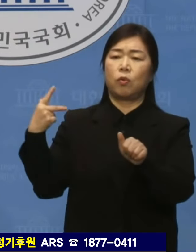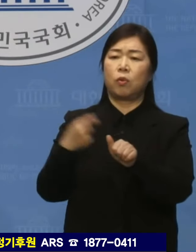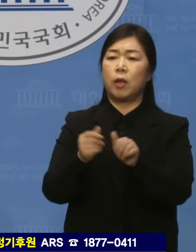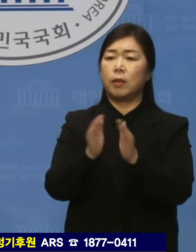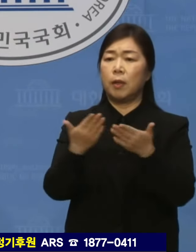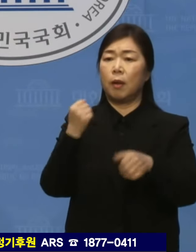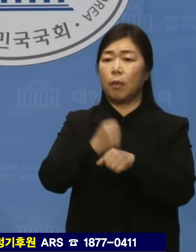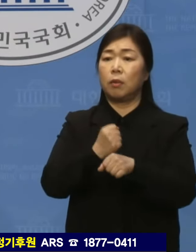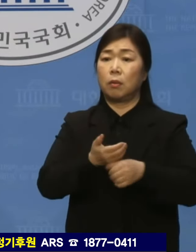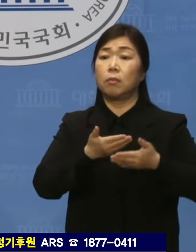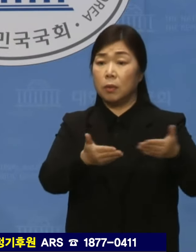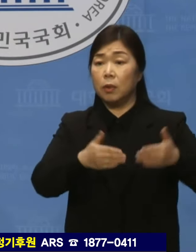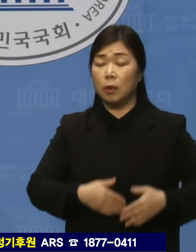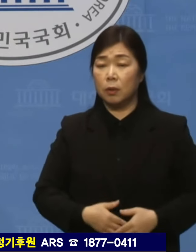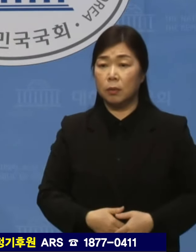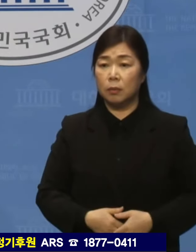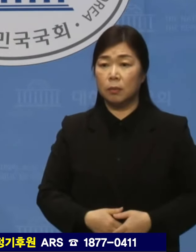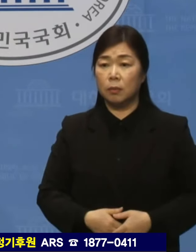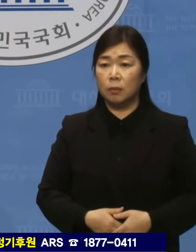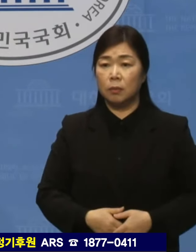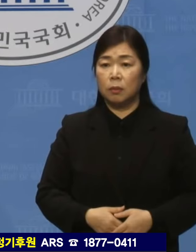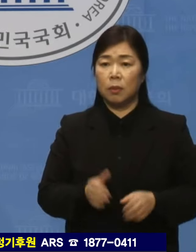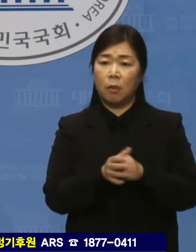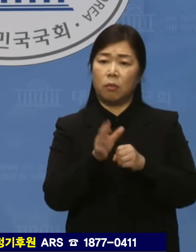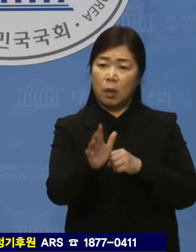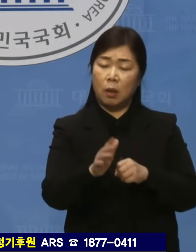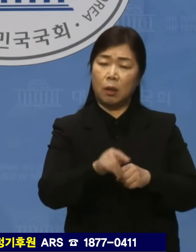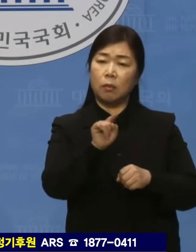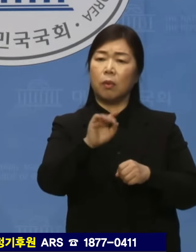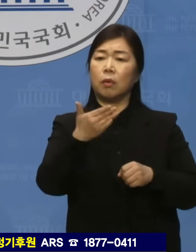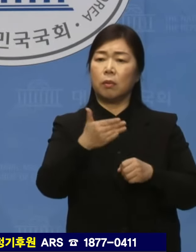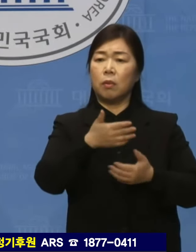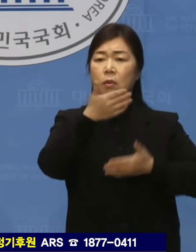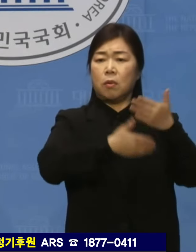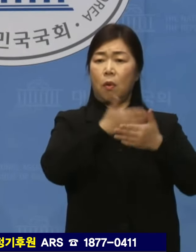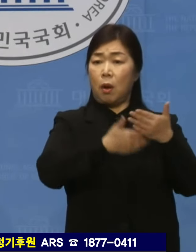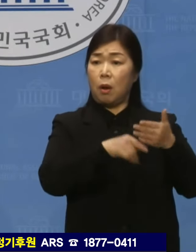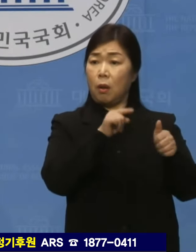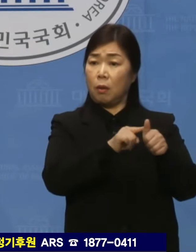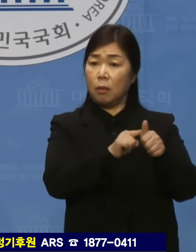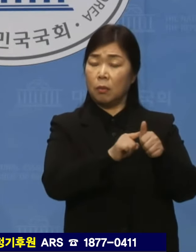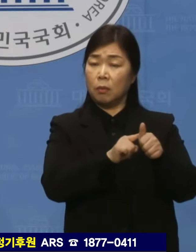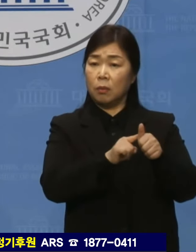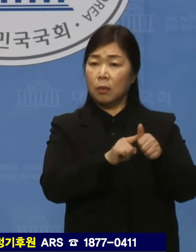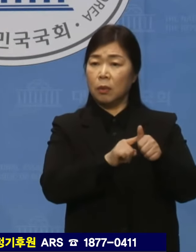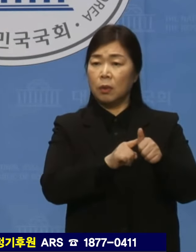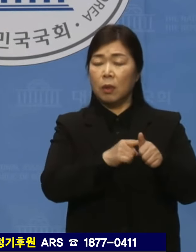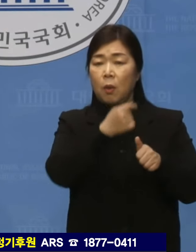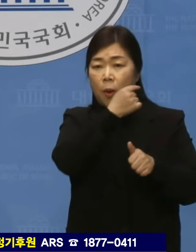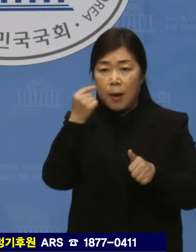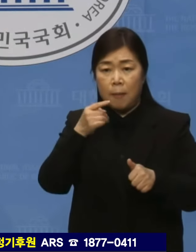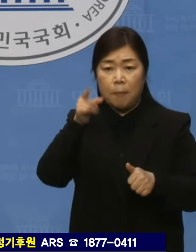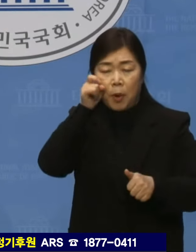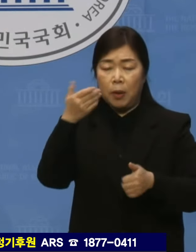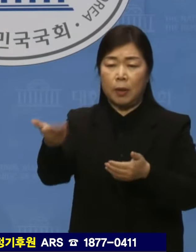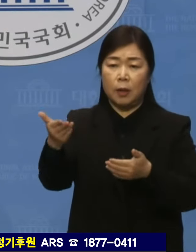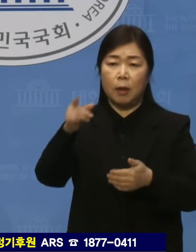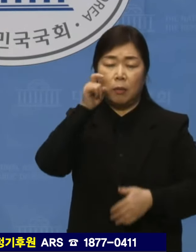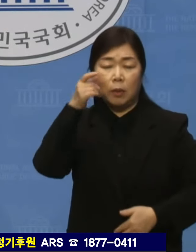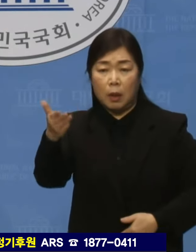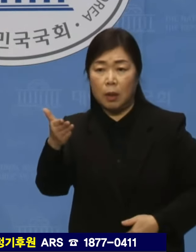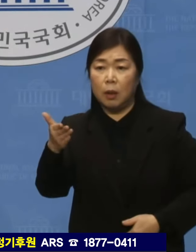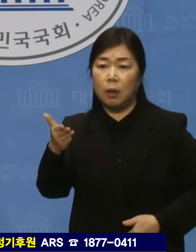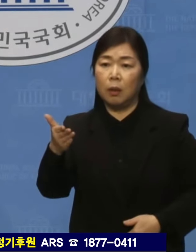외국에 가까운 영화의 관람 인증을 앞다퉈하며